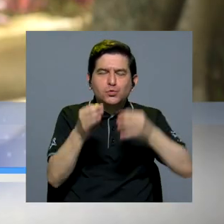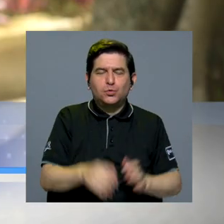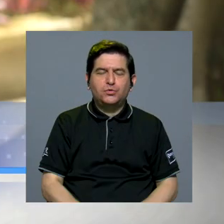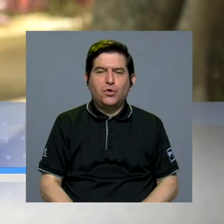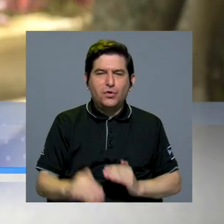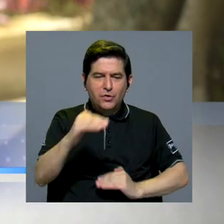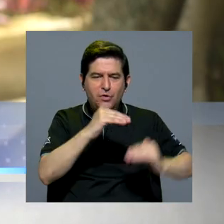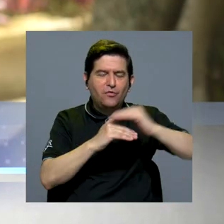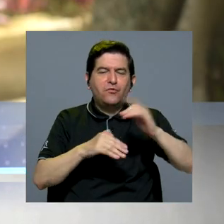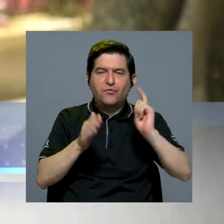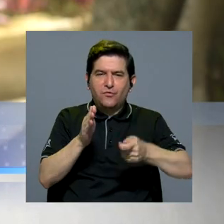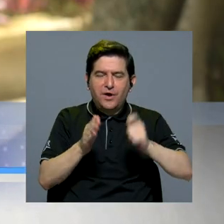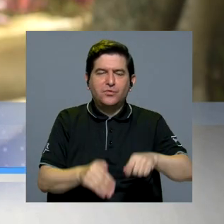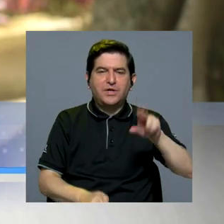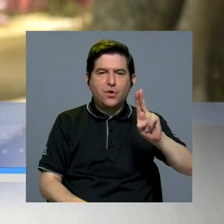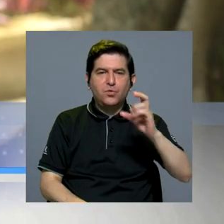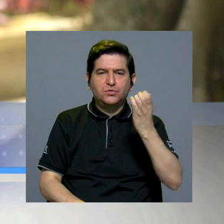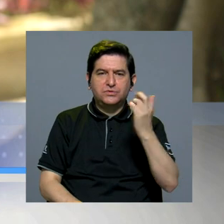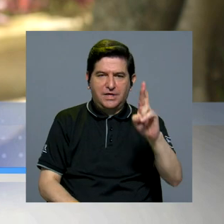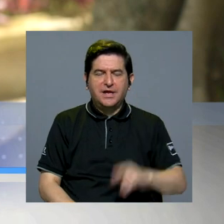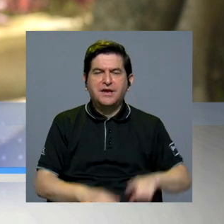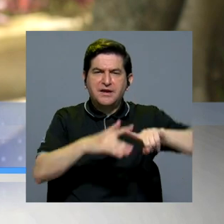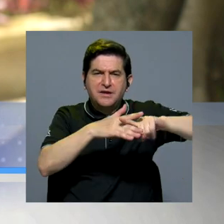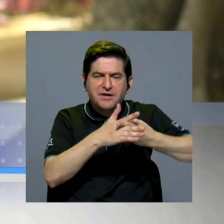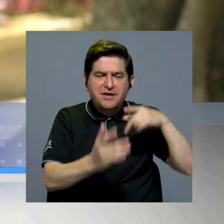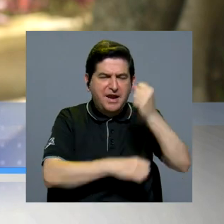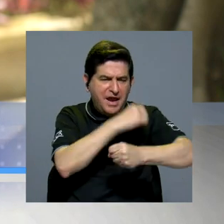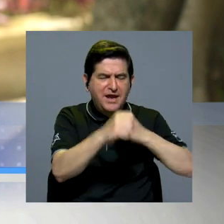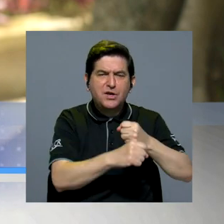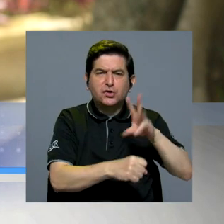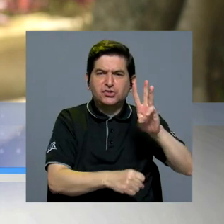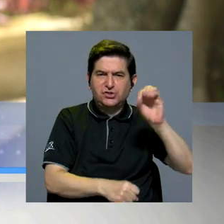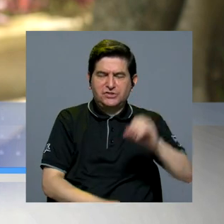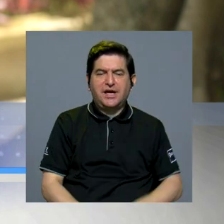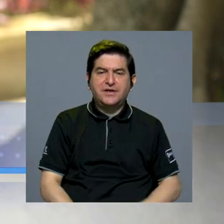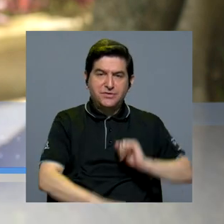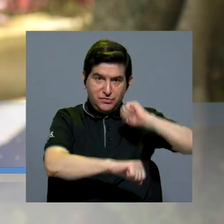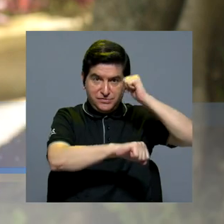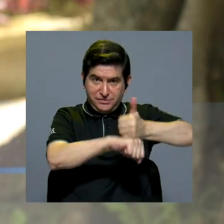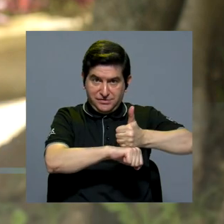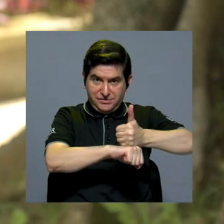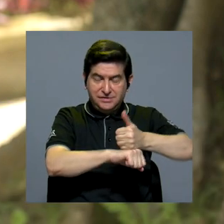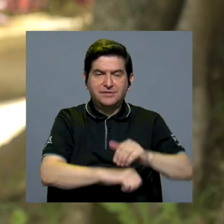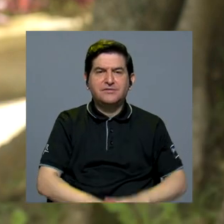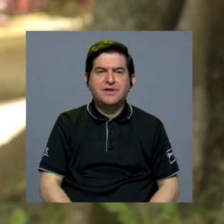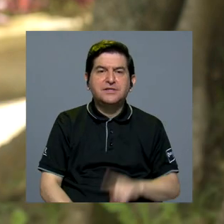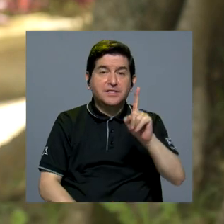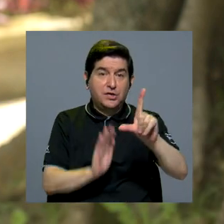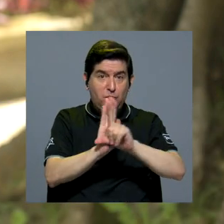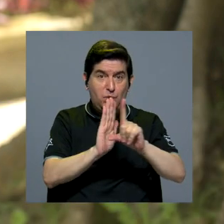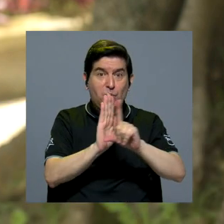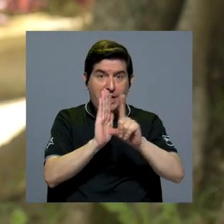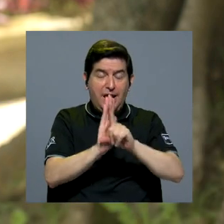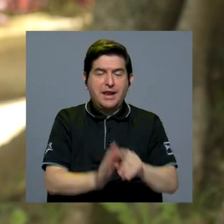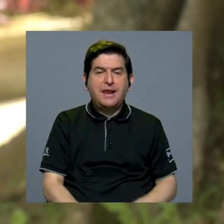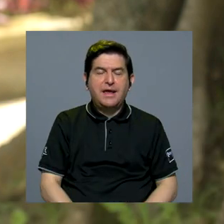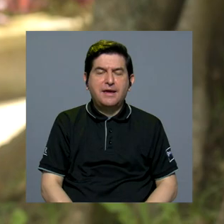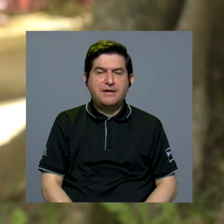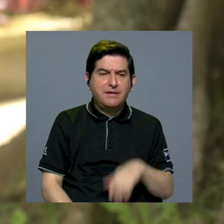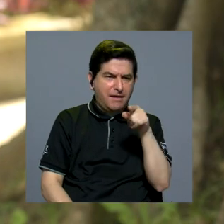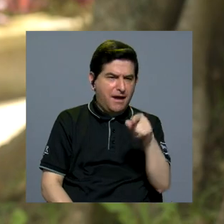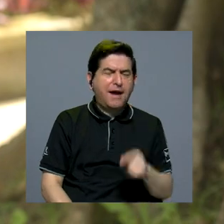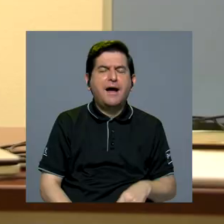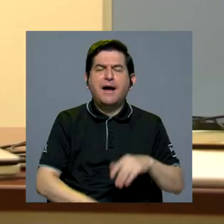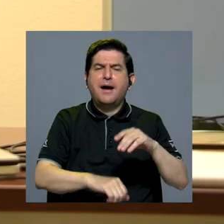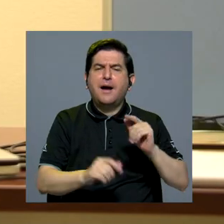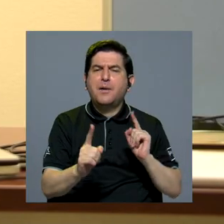jurídicos de la Facultad de Derecho de la Universidad de Costa Rica nace de los años 60 mediante la creación de una ley que los